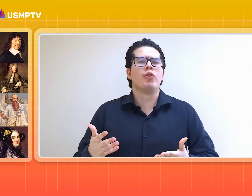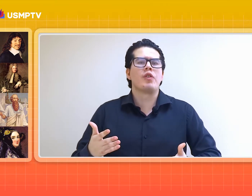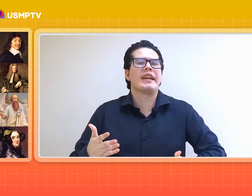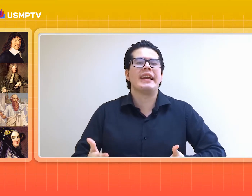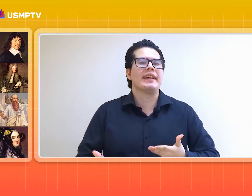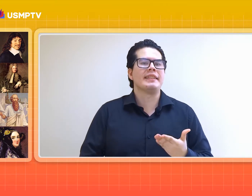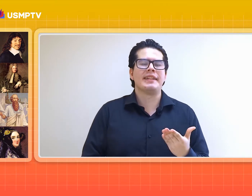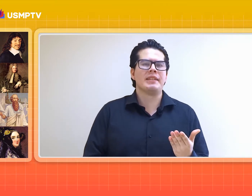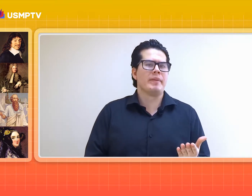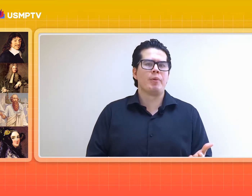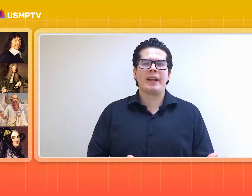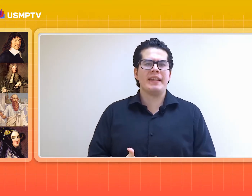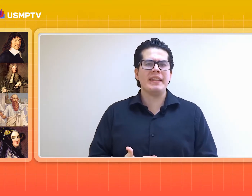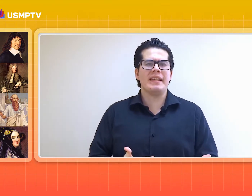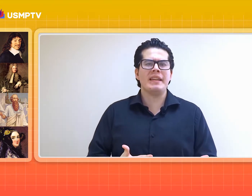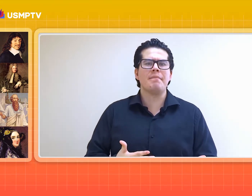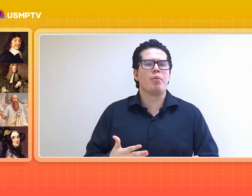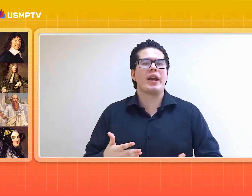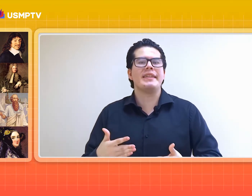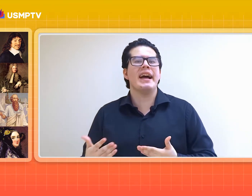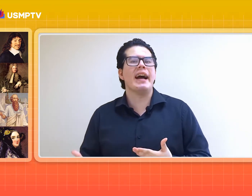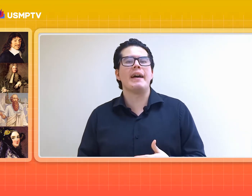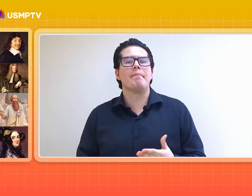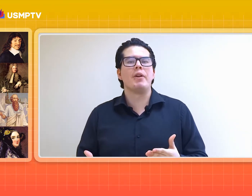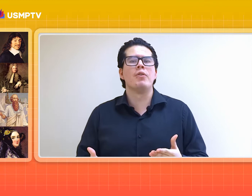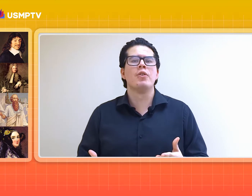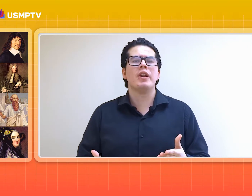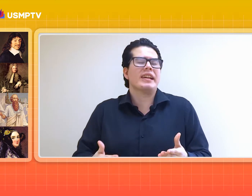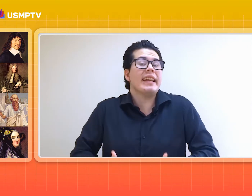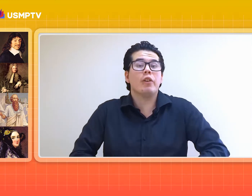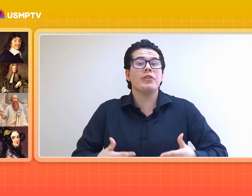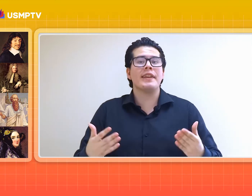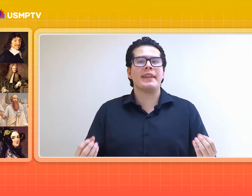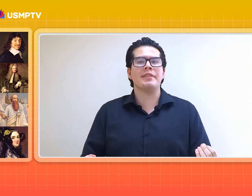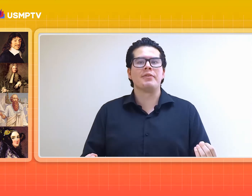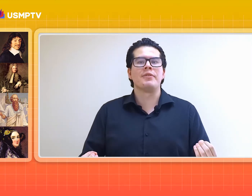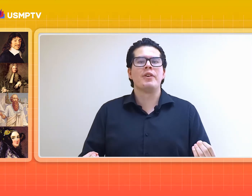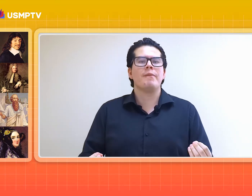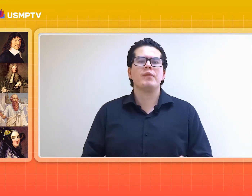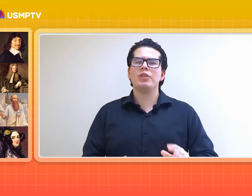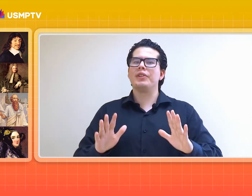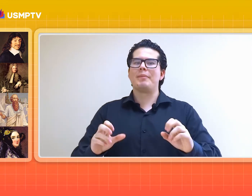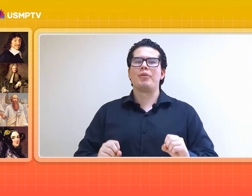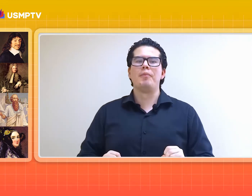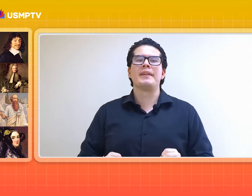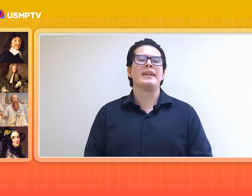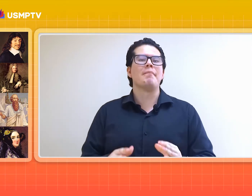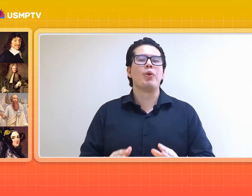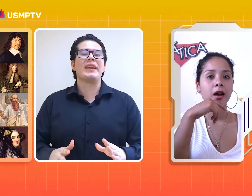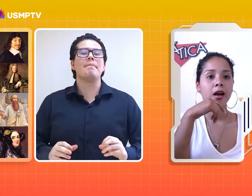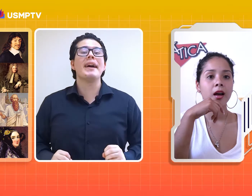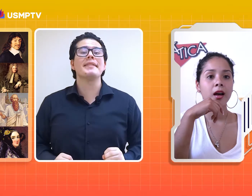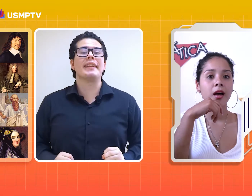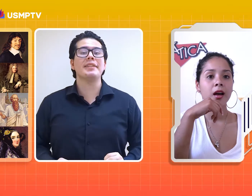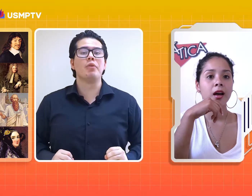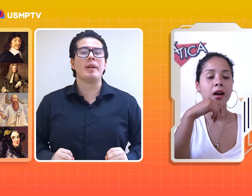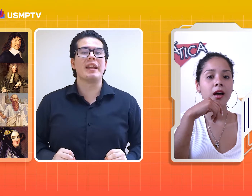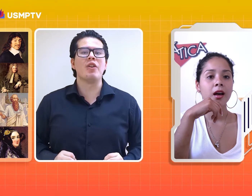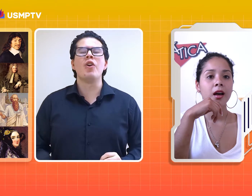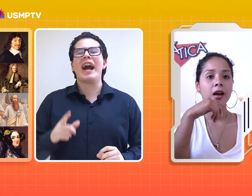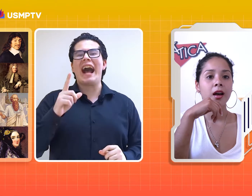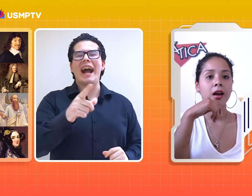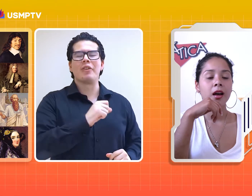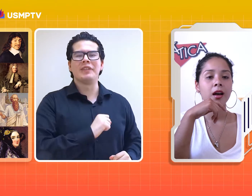mucho regla de tres simple por aquí, por allá, pero ¿qué cosa es eso? No te preocupes, porque vas a